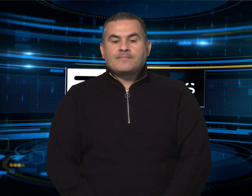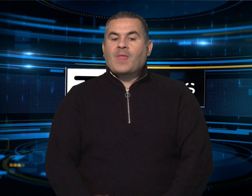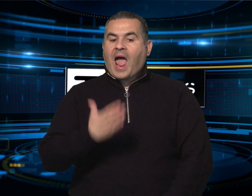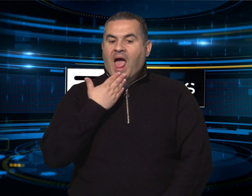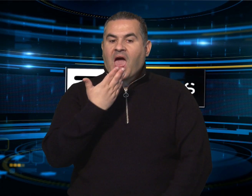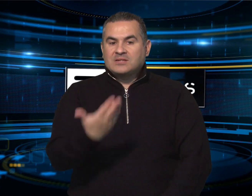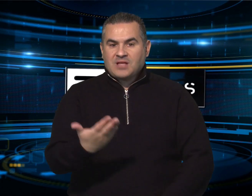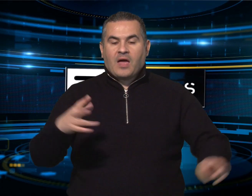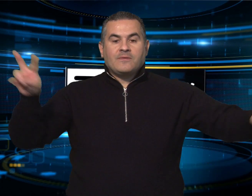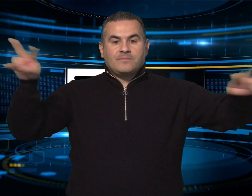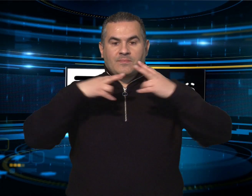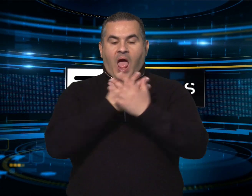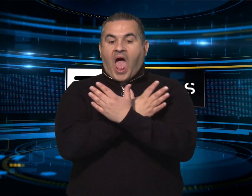Grazie per averci seguito, arrivederci.